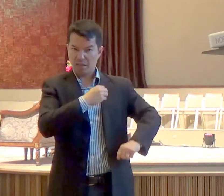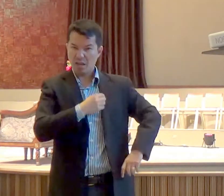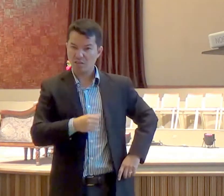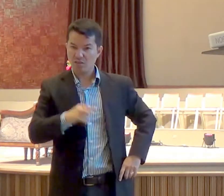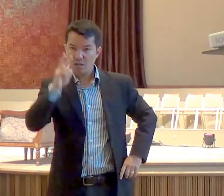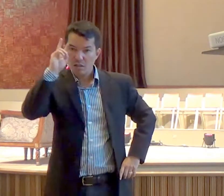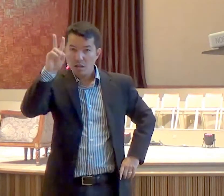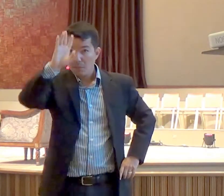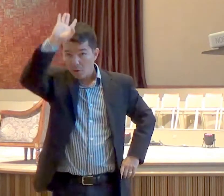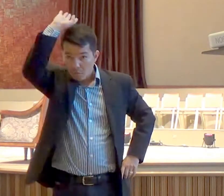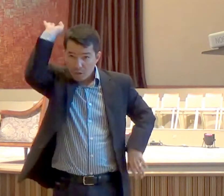capítulo 6,